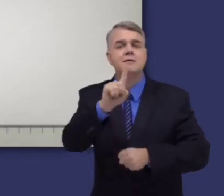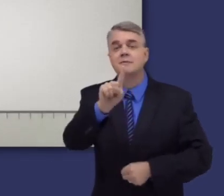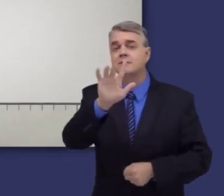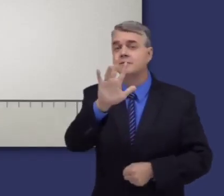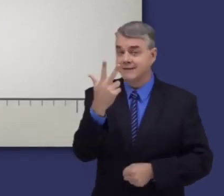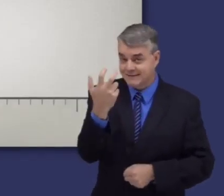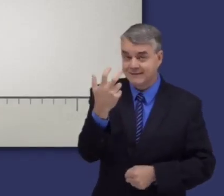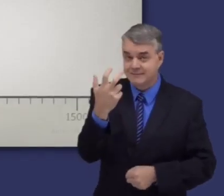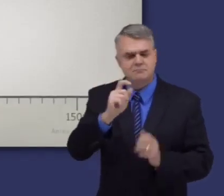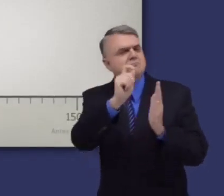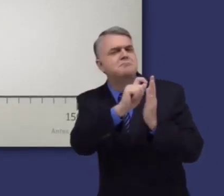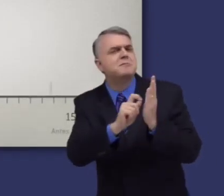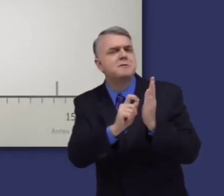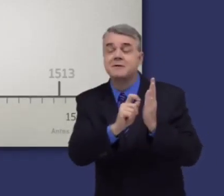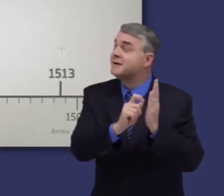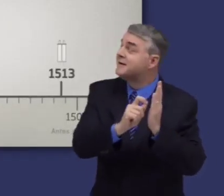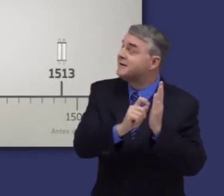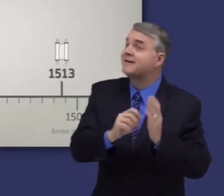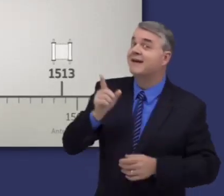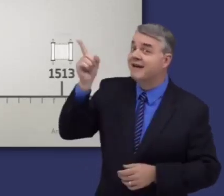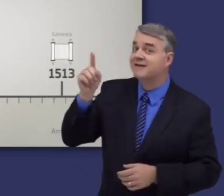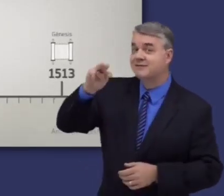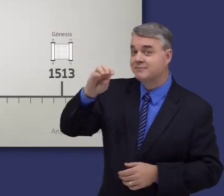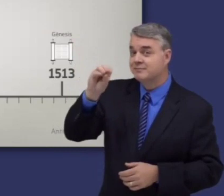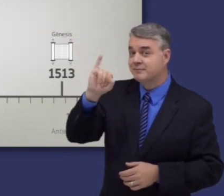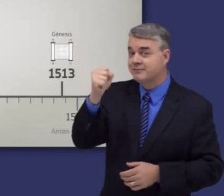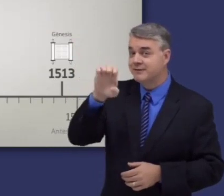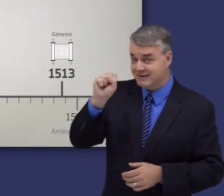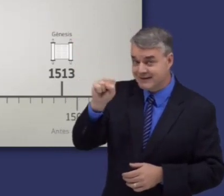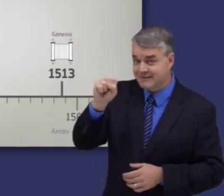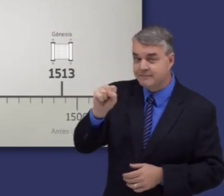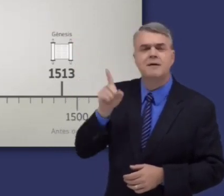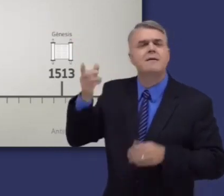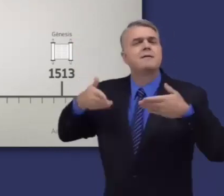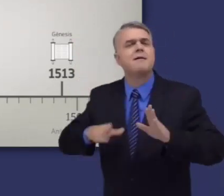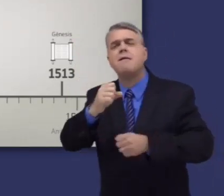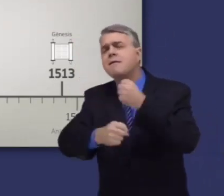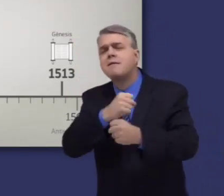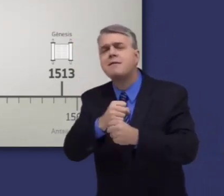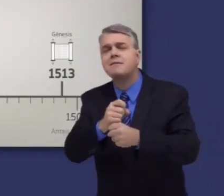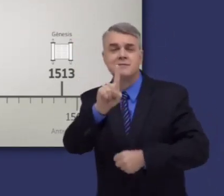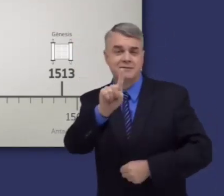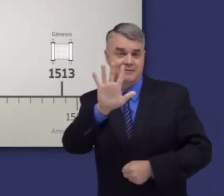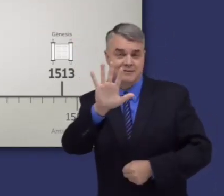Moisés terminó de escribir Génesis en el desierto de Sinaí en el año 1513 a..e.